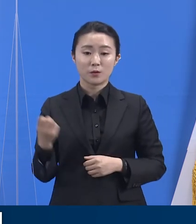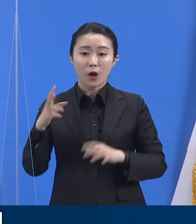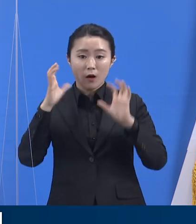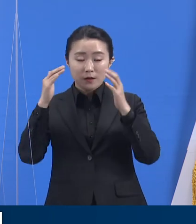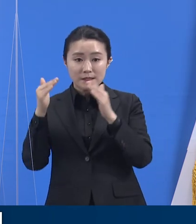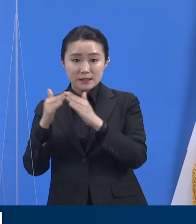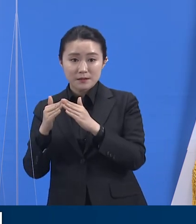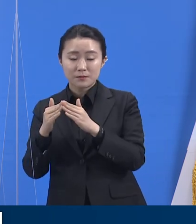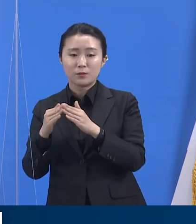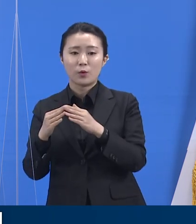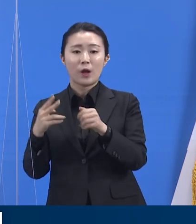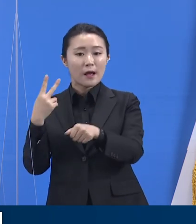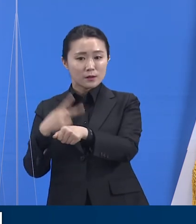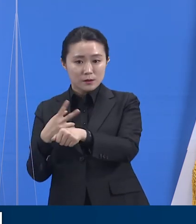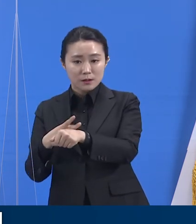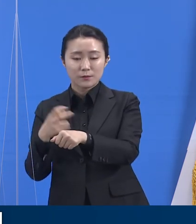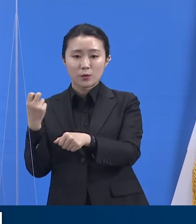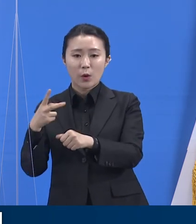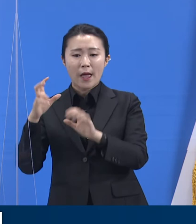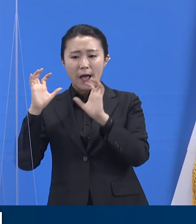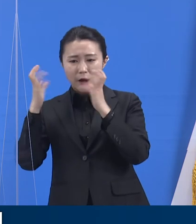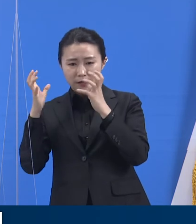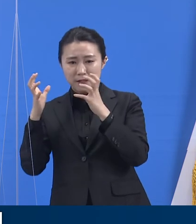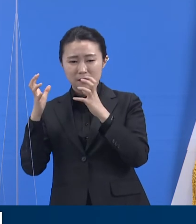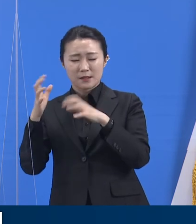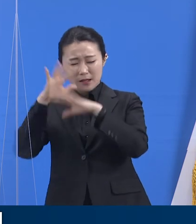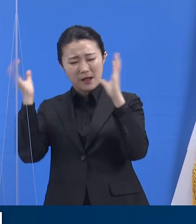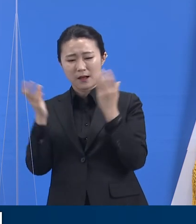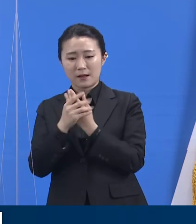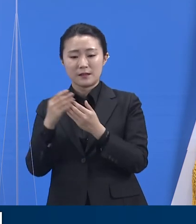학생들에 대해 전원 격리 조치했습니다.